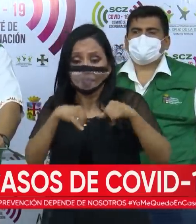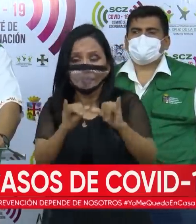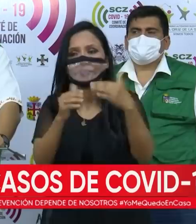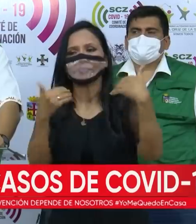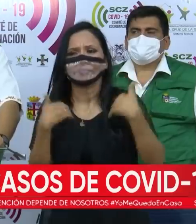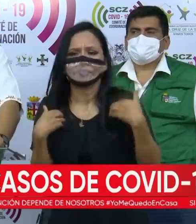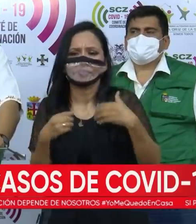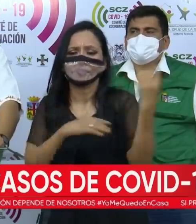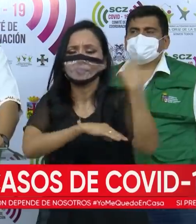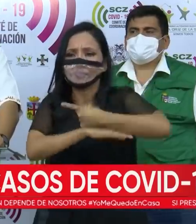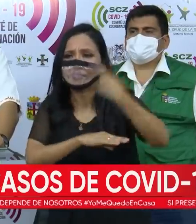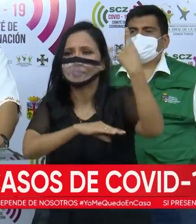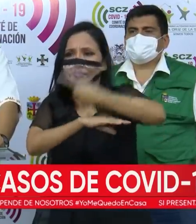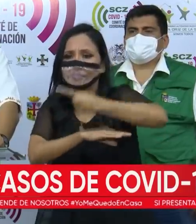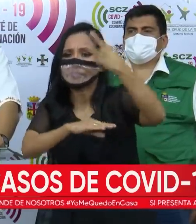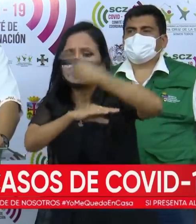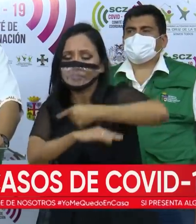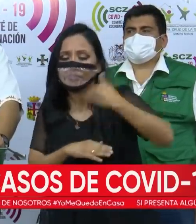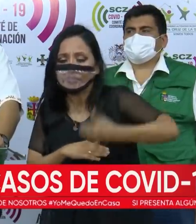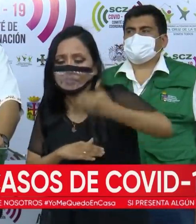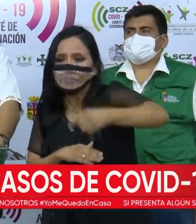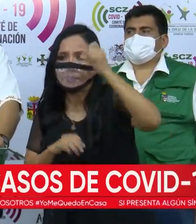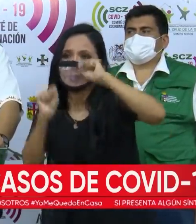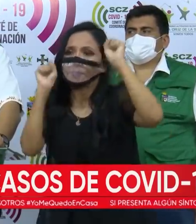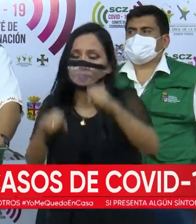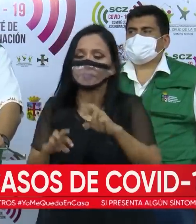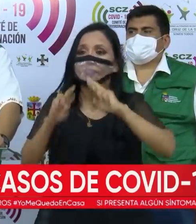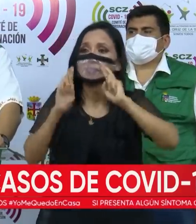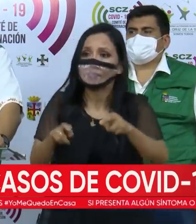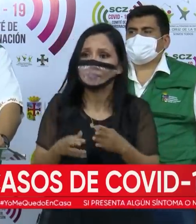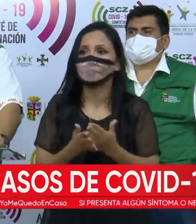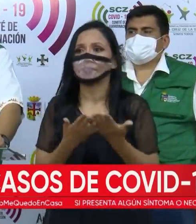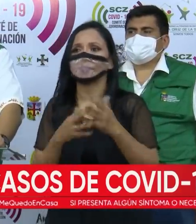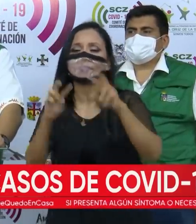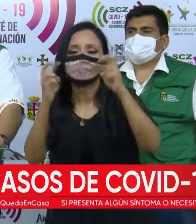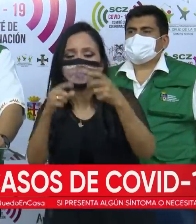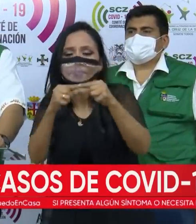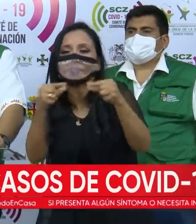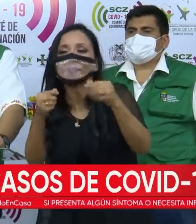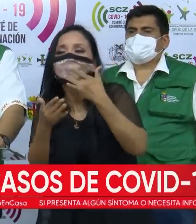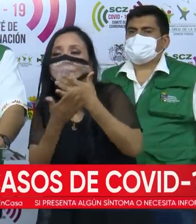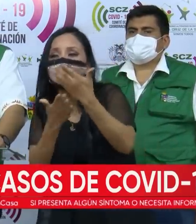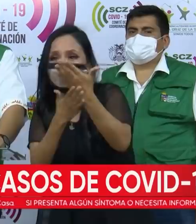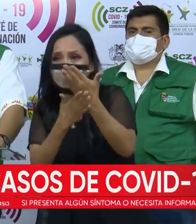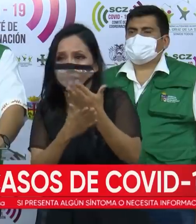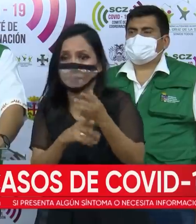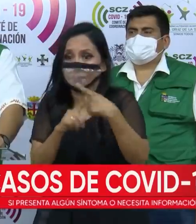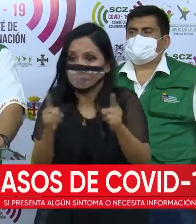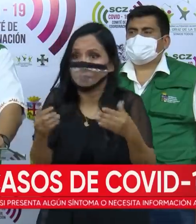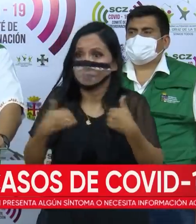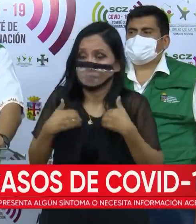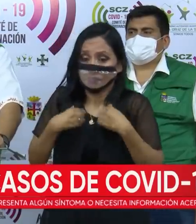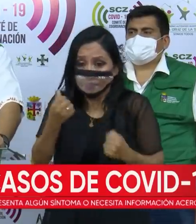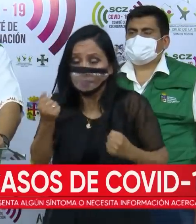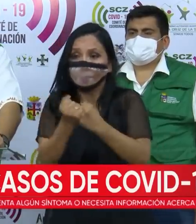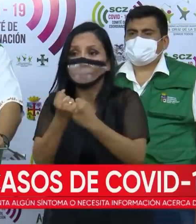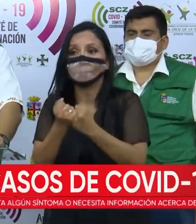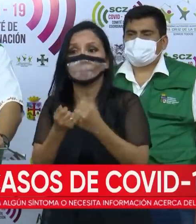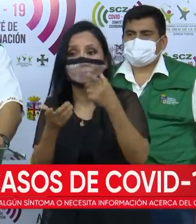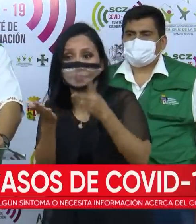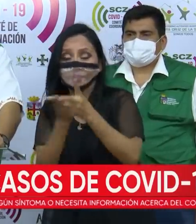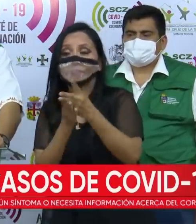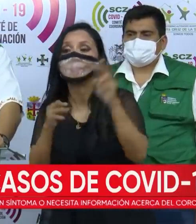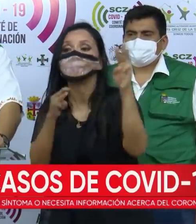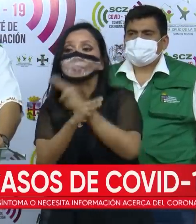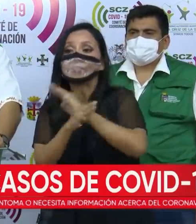tenemos varios días de tranquilidad para poder dar respuesta a la población respecto a los reactivos. Más bien, tenemos el apoyo y el soporte